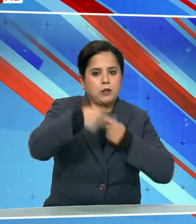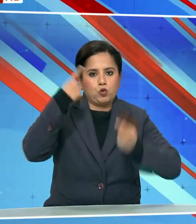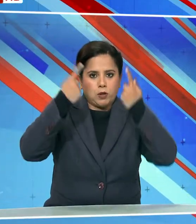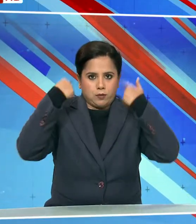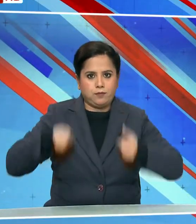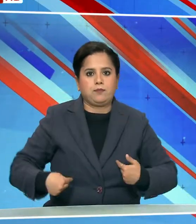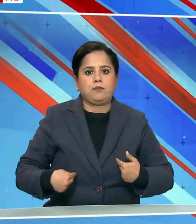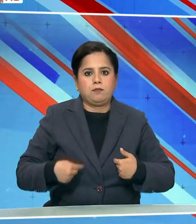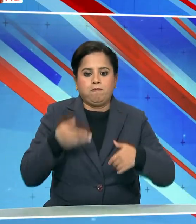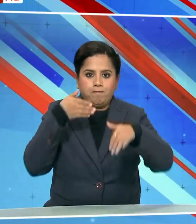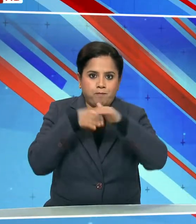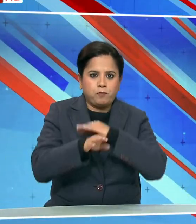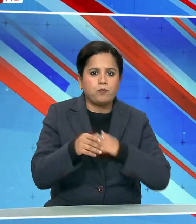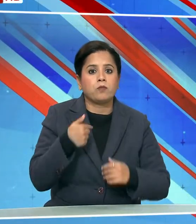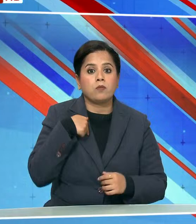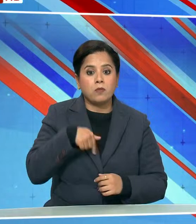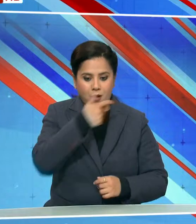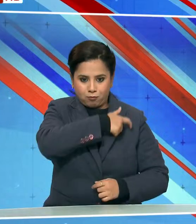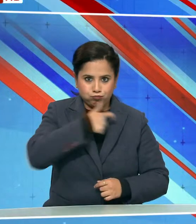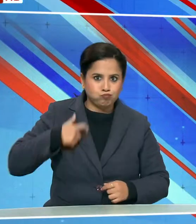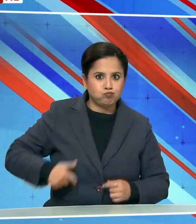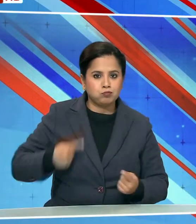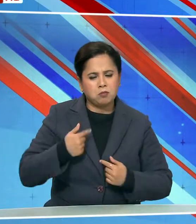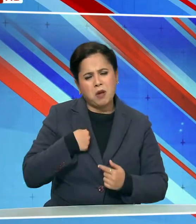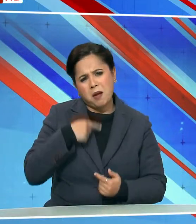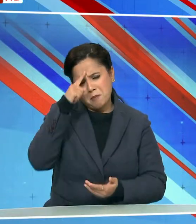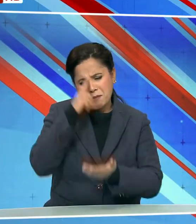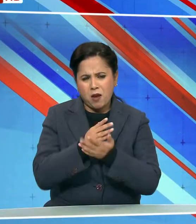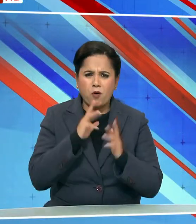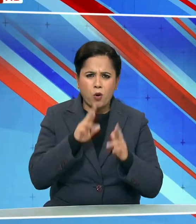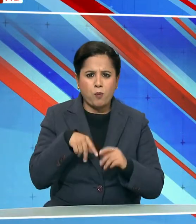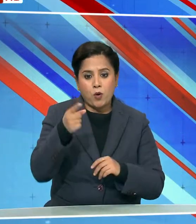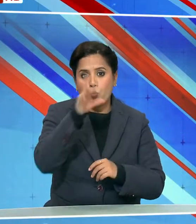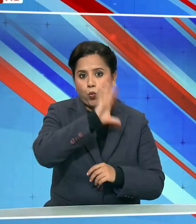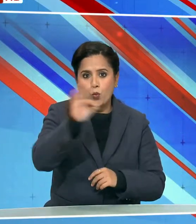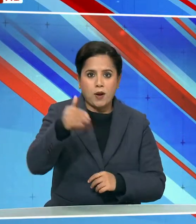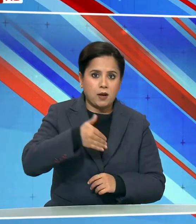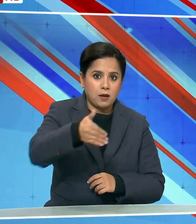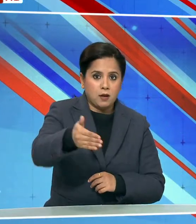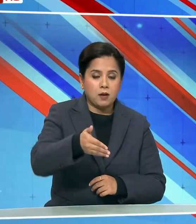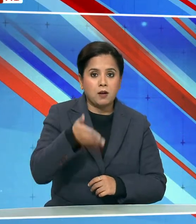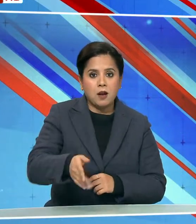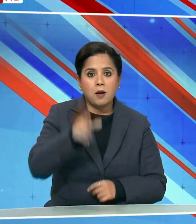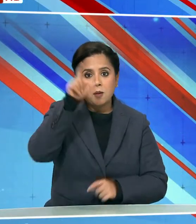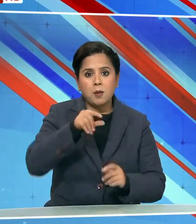पूरी तरीके से आश्वस्त हूं कि अगले एक सब्ता में यहाँ से